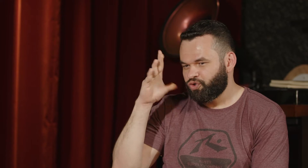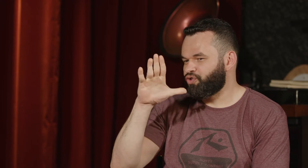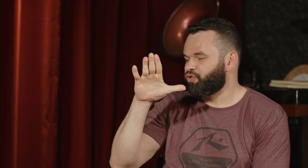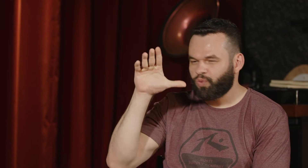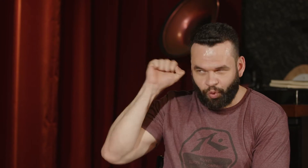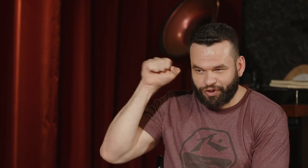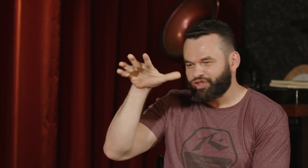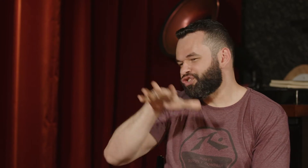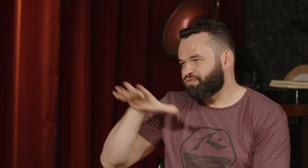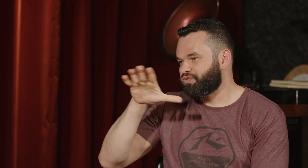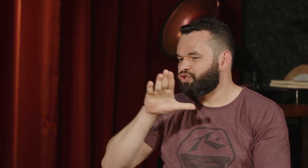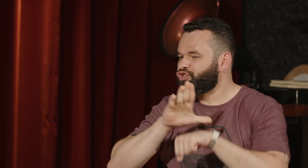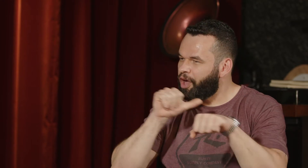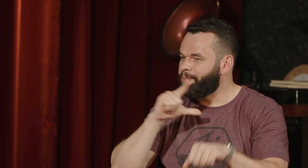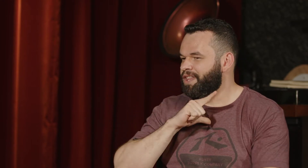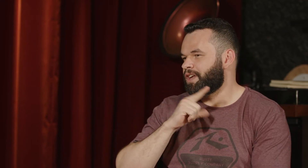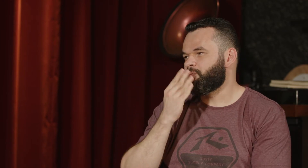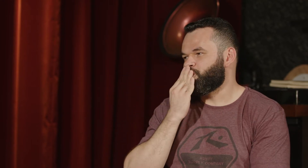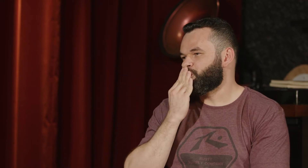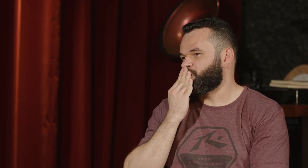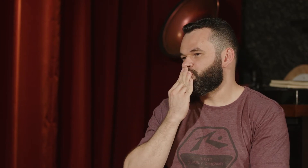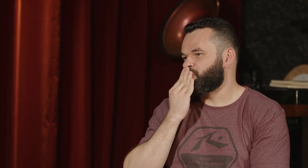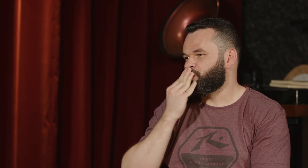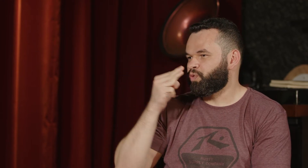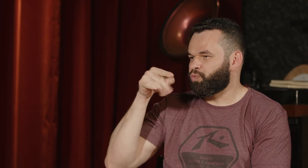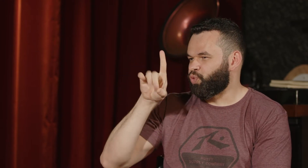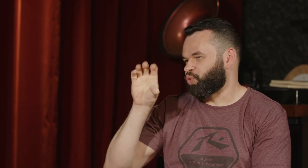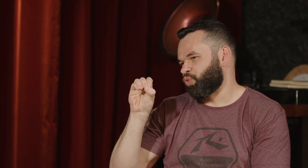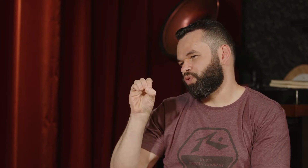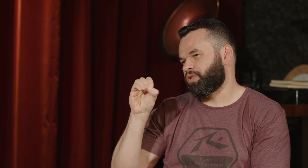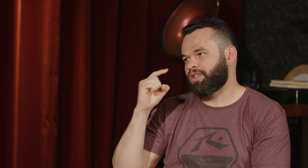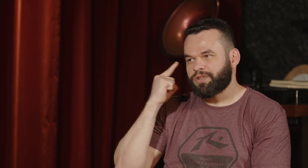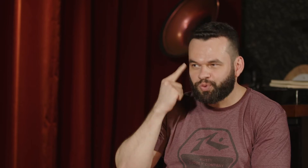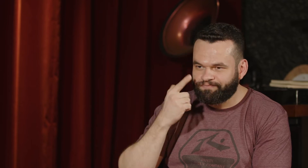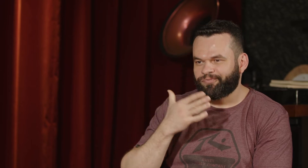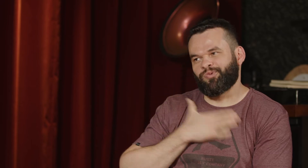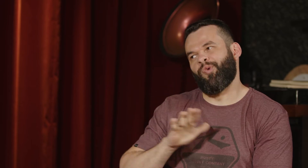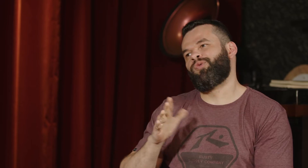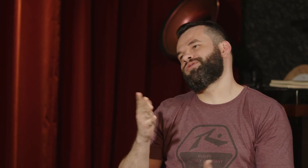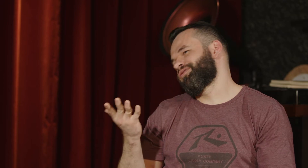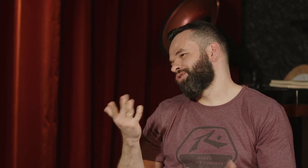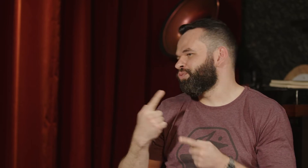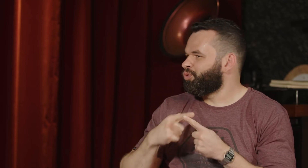Por exemplo, pessoas ali no grupo de ouvinte, aí chega para a pessoa e fala, ah, ele é mudo, ele é um mudinho.